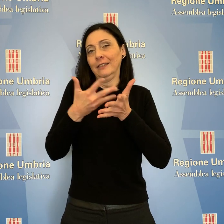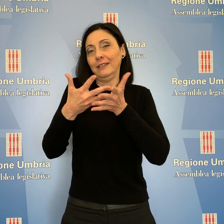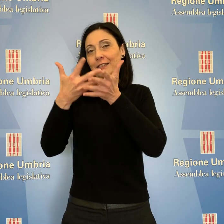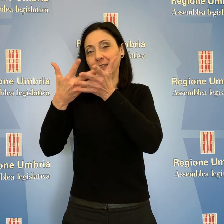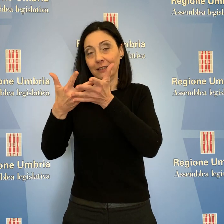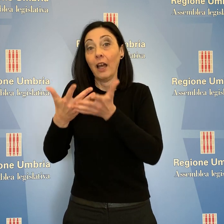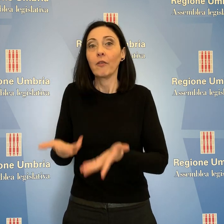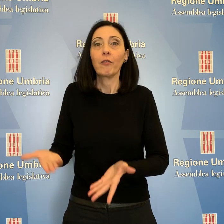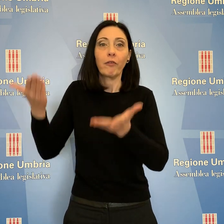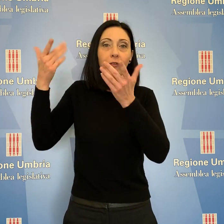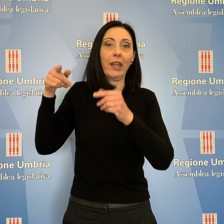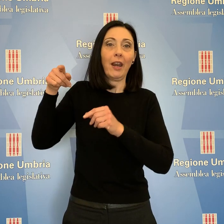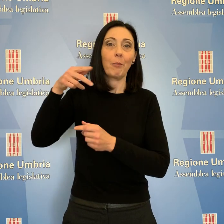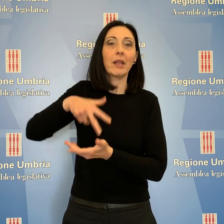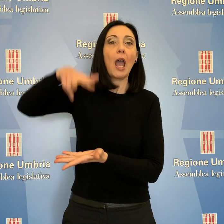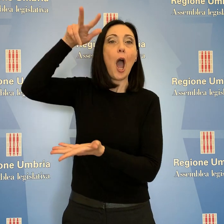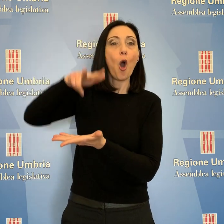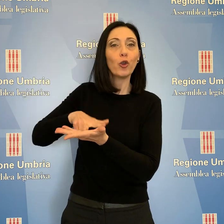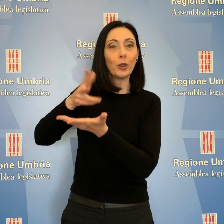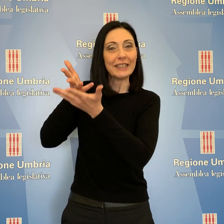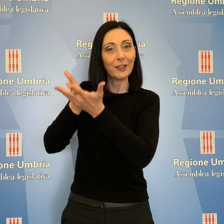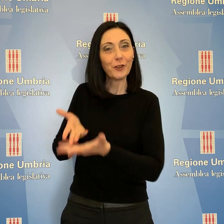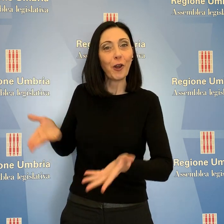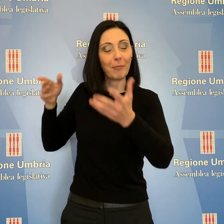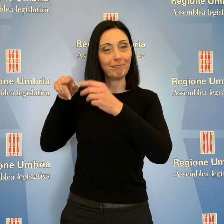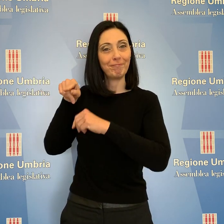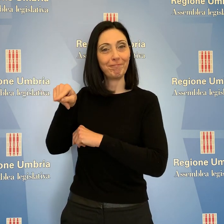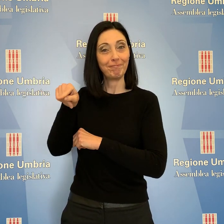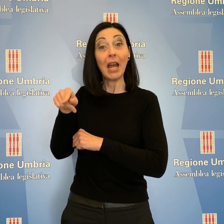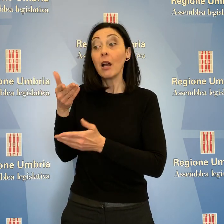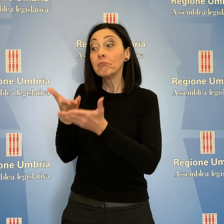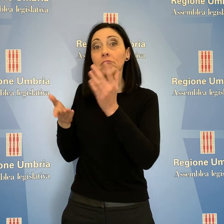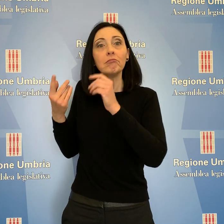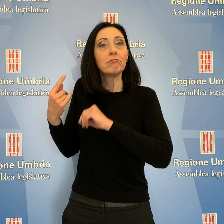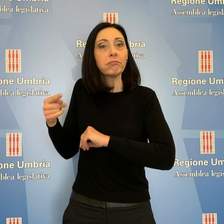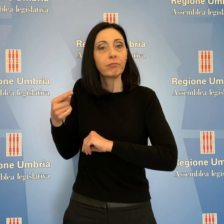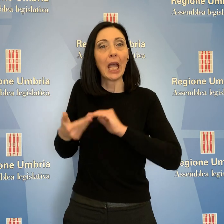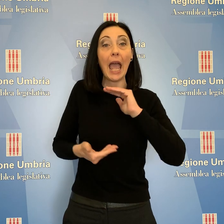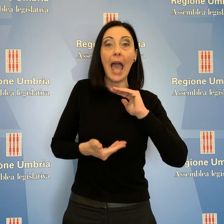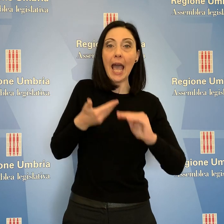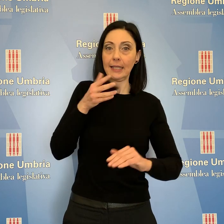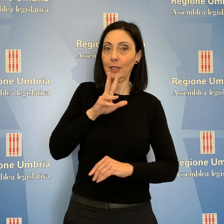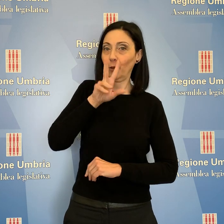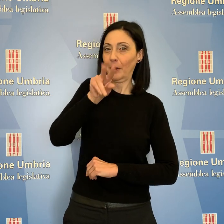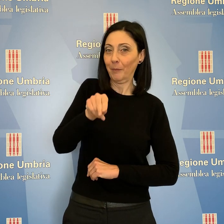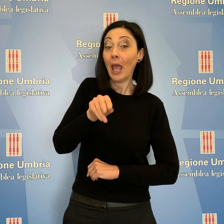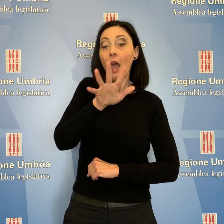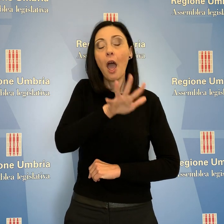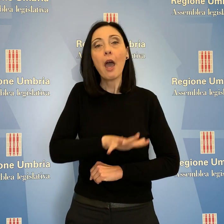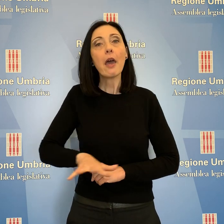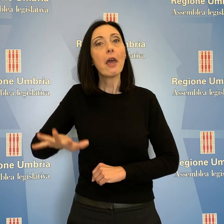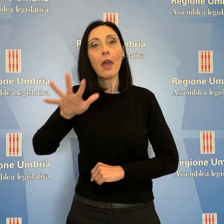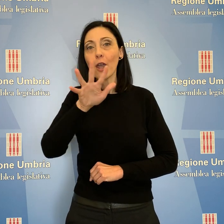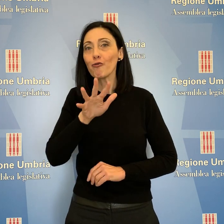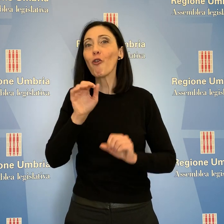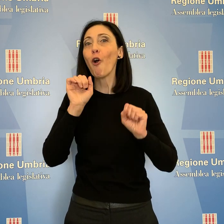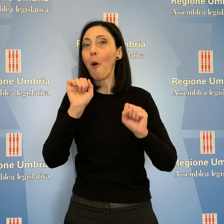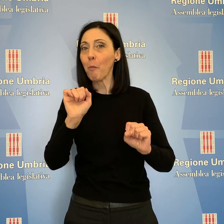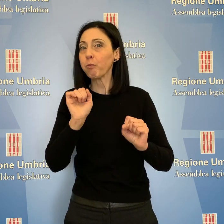decisiva con l'autorizzazione degli invasi sperimentali. Con questo invaso, ha detto l'assessore, l'intera regione sarà messa in condizione di